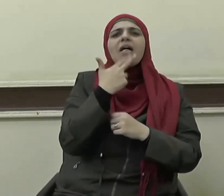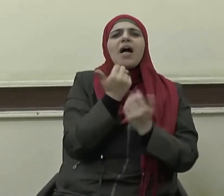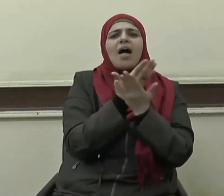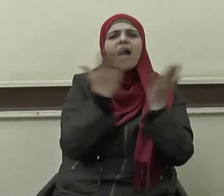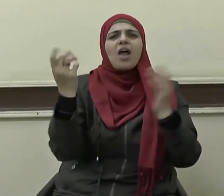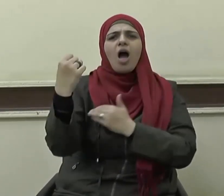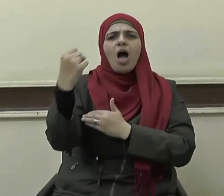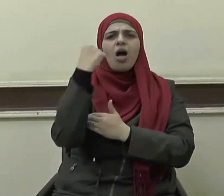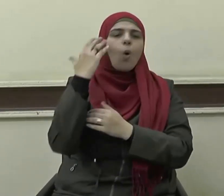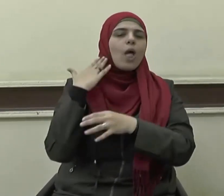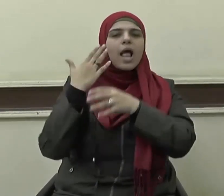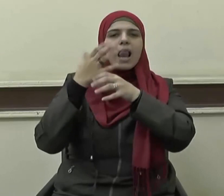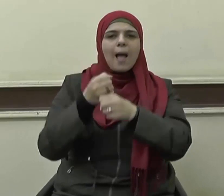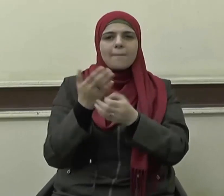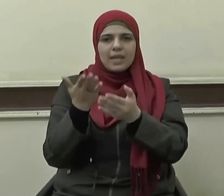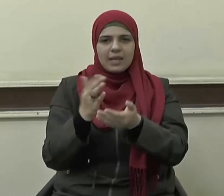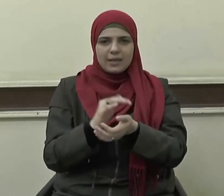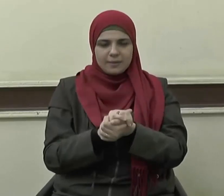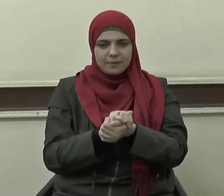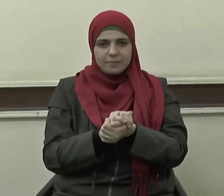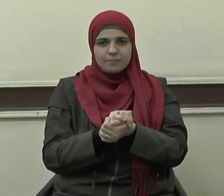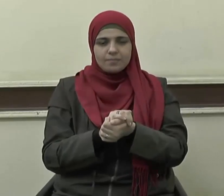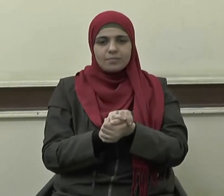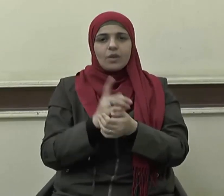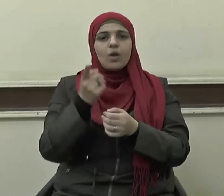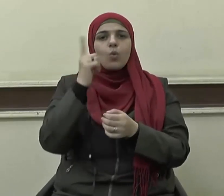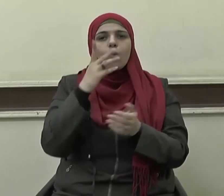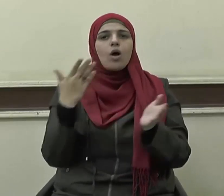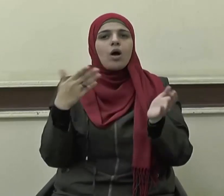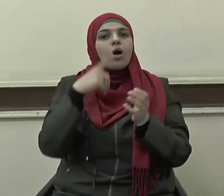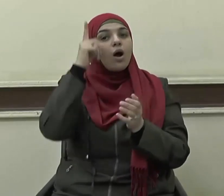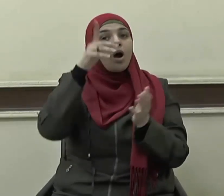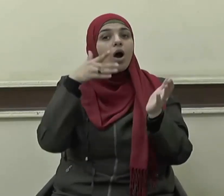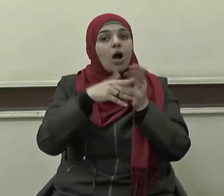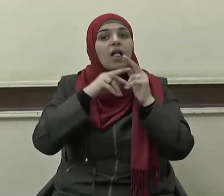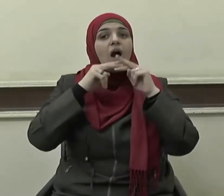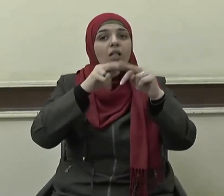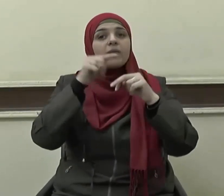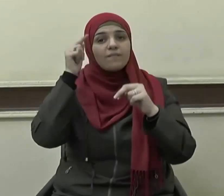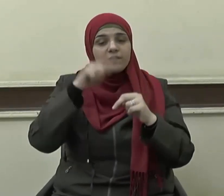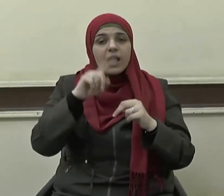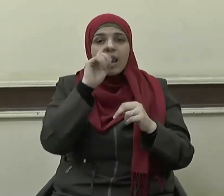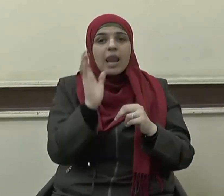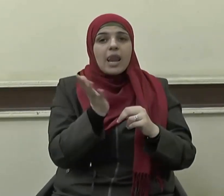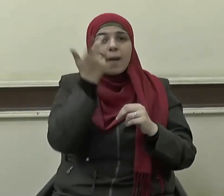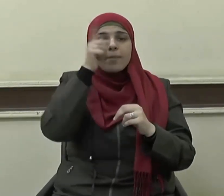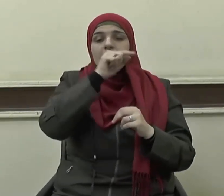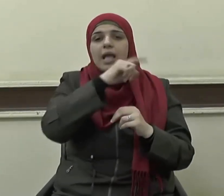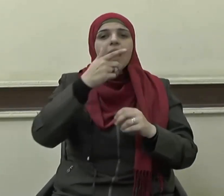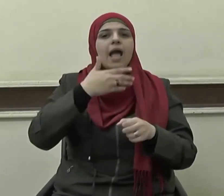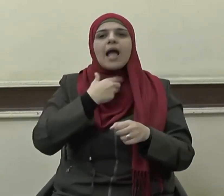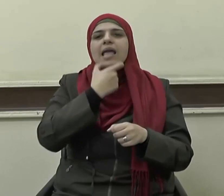القوي الأمين وخاطب سبحانه سيدنا يحيى عليه السلام